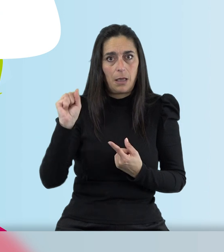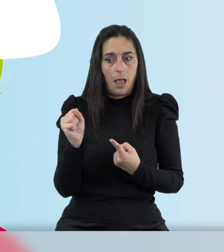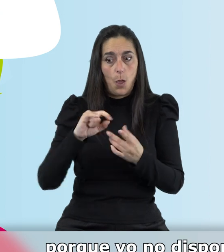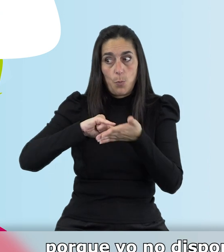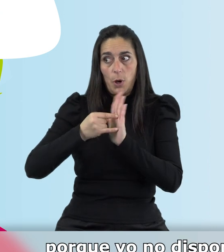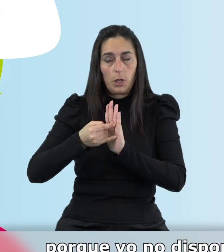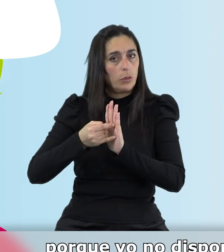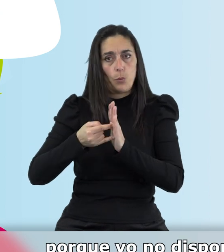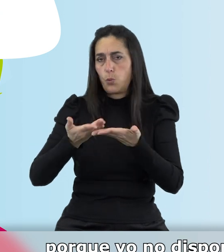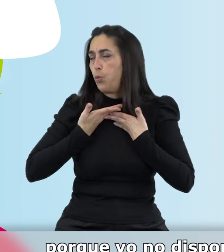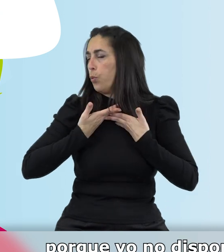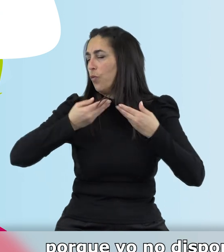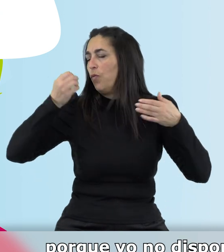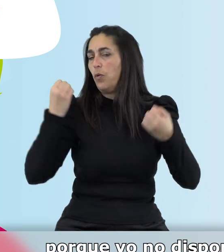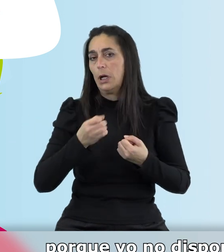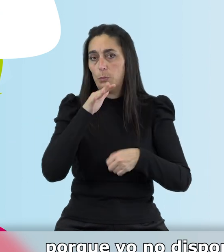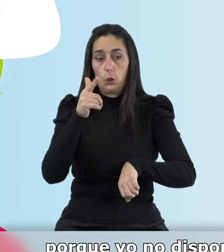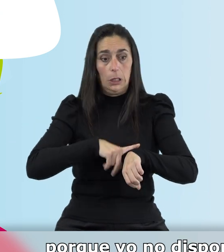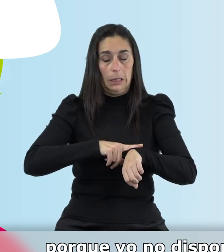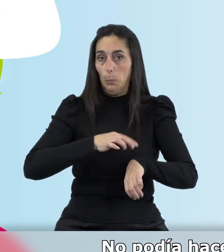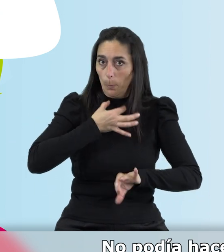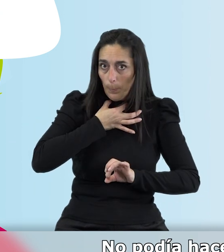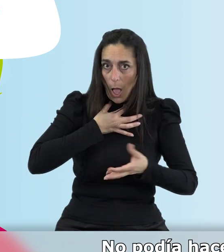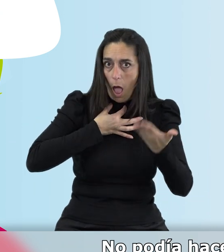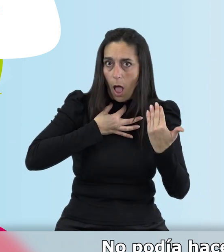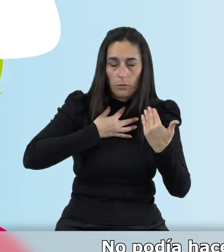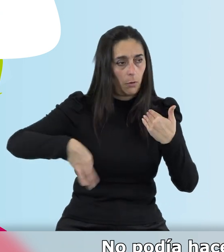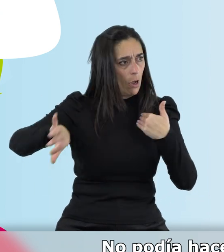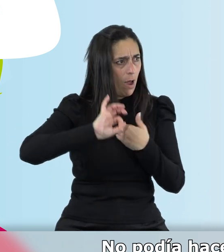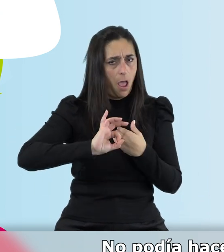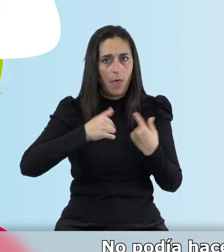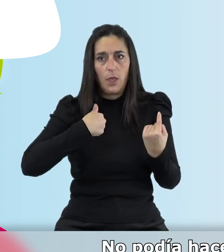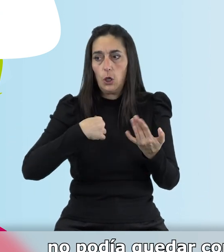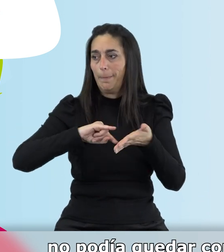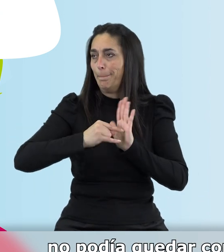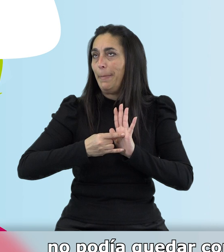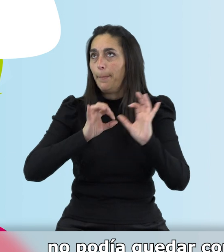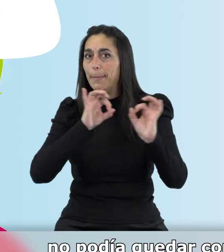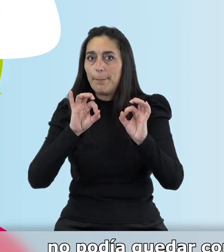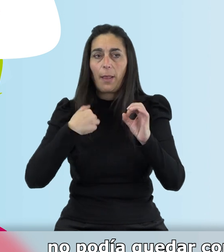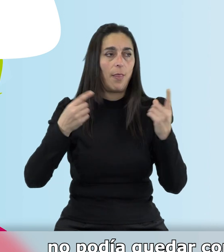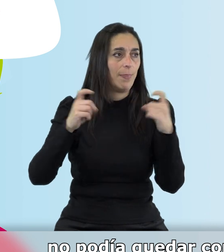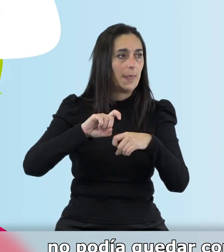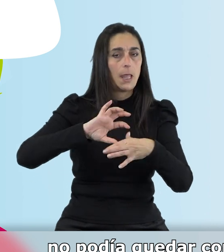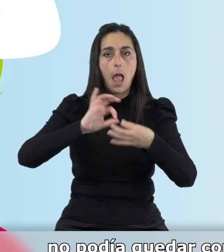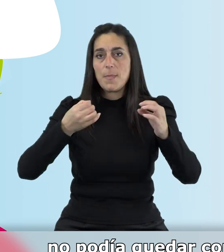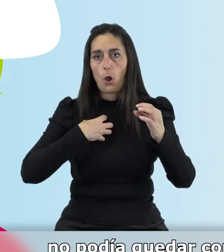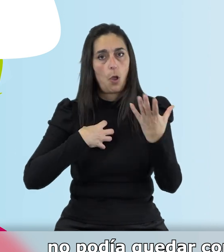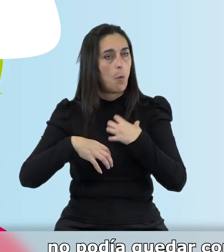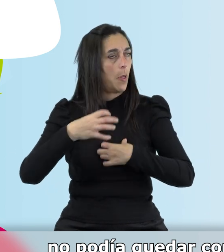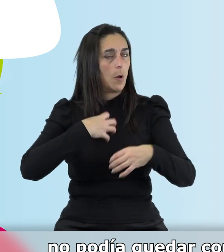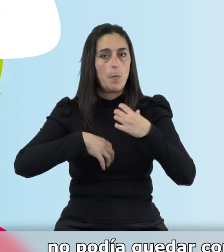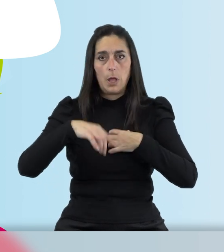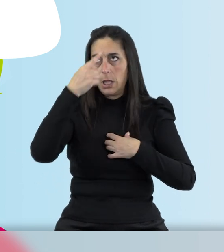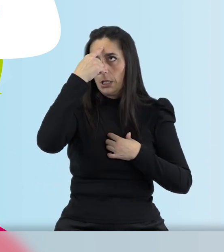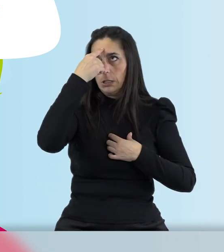ayuda inestimable porque es que yo no disponía de tiempo para nada. No podía hacer nada, no podía hacer planes, no podía quedar con mis amigos porque siempre tenía